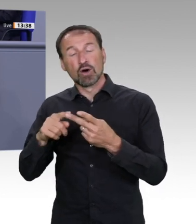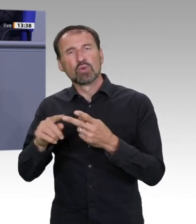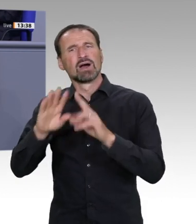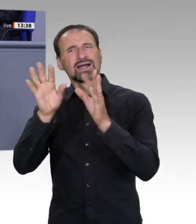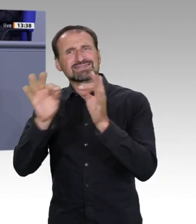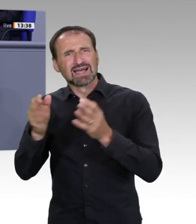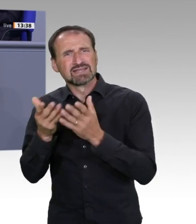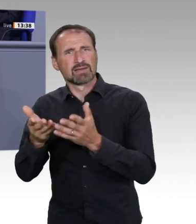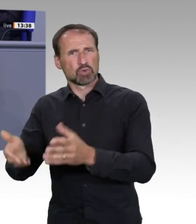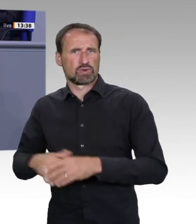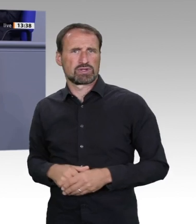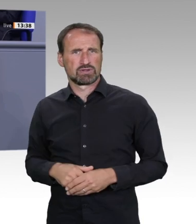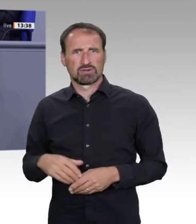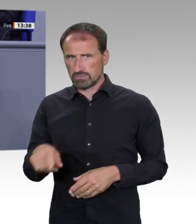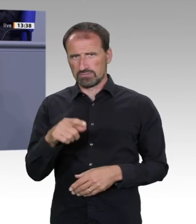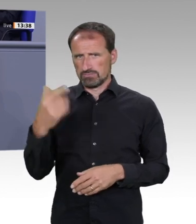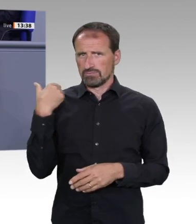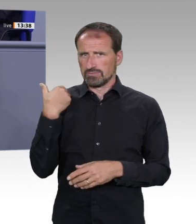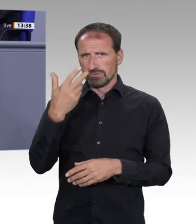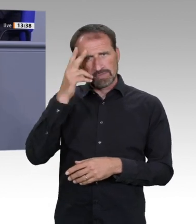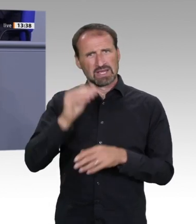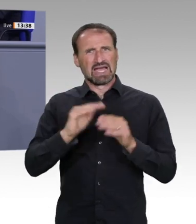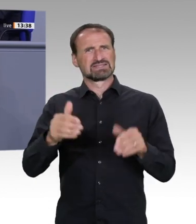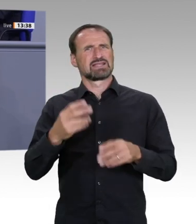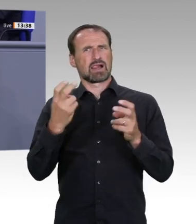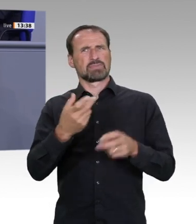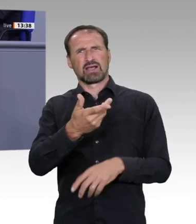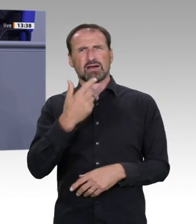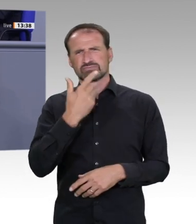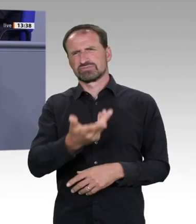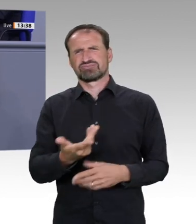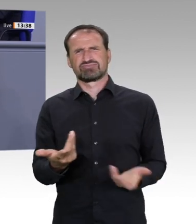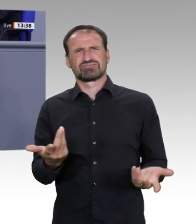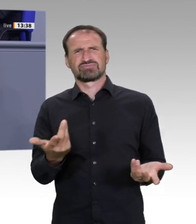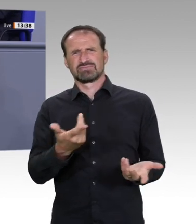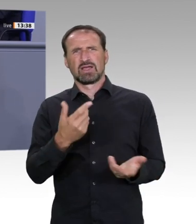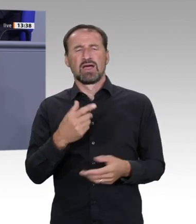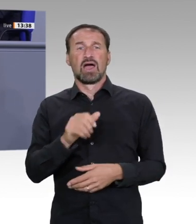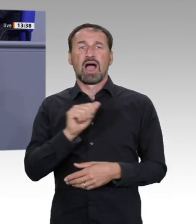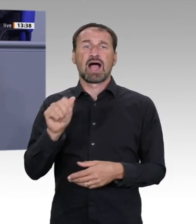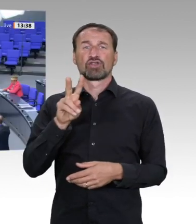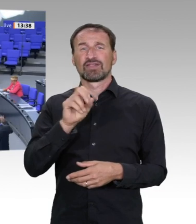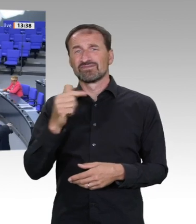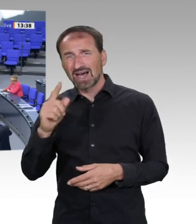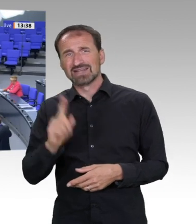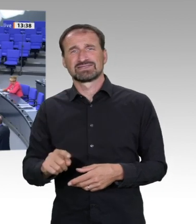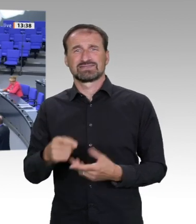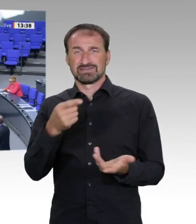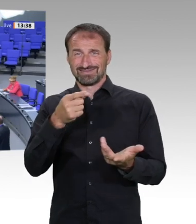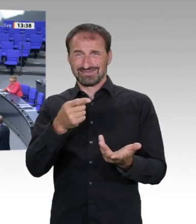dieser Welt, was in der Gesundheit so gut durch die Corona-Krise gekommen ist bis jetzt, wie diese Bundesrepublik Deutschland, trotz dieser armseligen